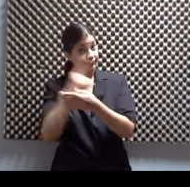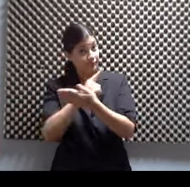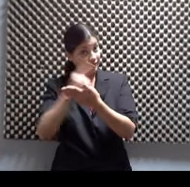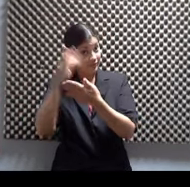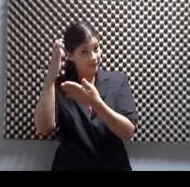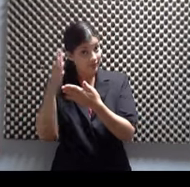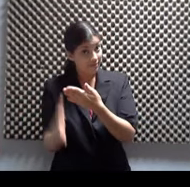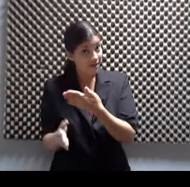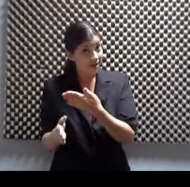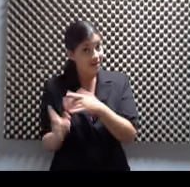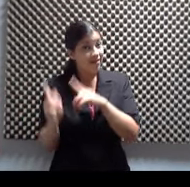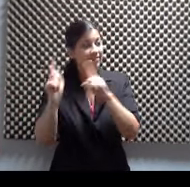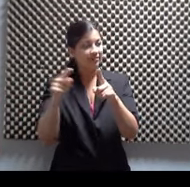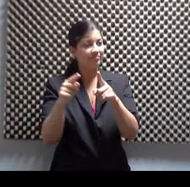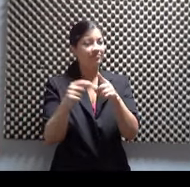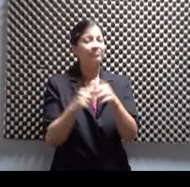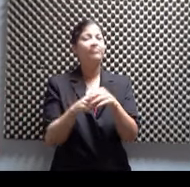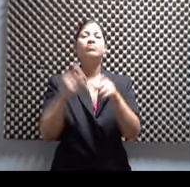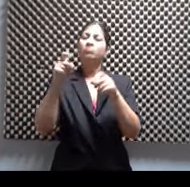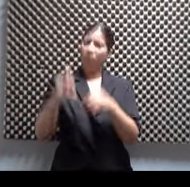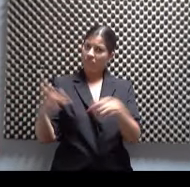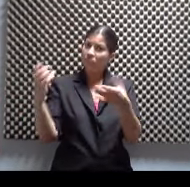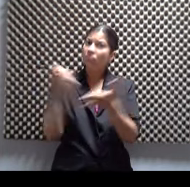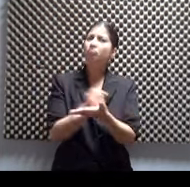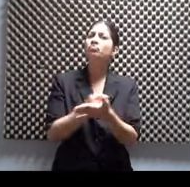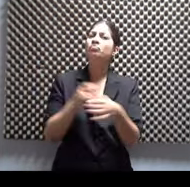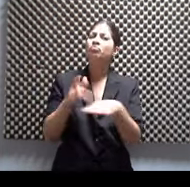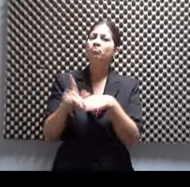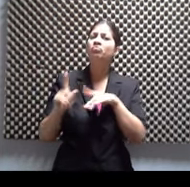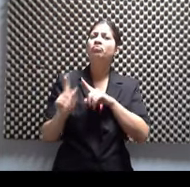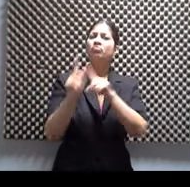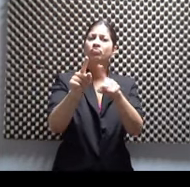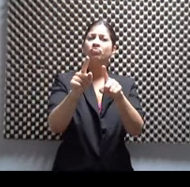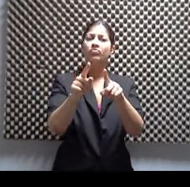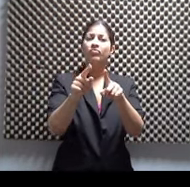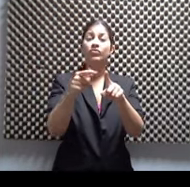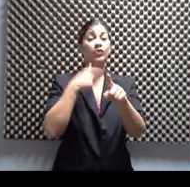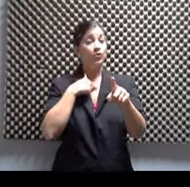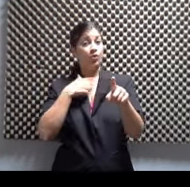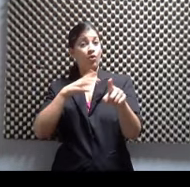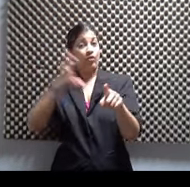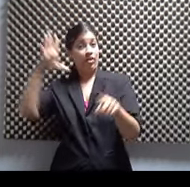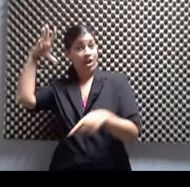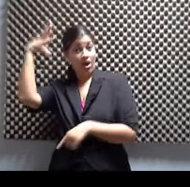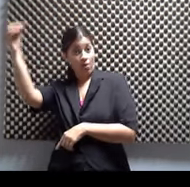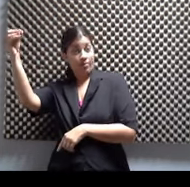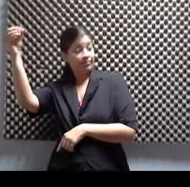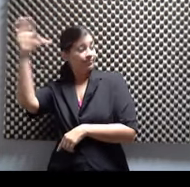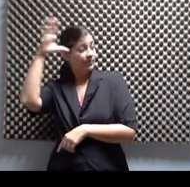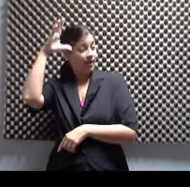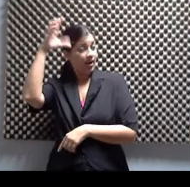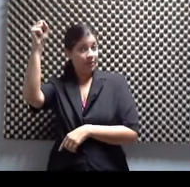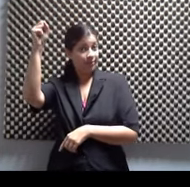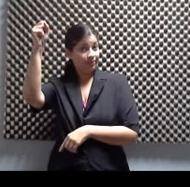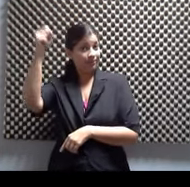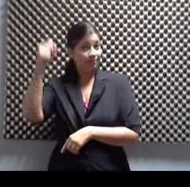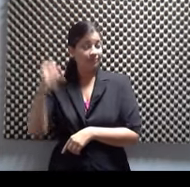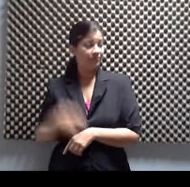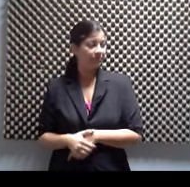luz de adelante es la que alumbra. Eso me lo enseñó mi abuelita. Yo soy de Caguas, ¿sabes? Y tenemos muchos dichos. Y entonces la luz de adelante es que